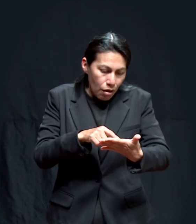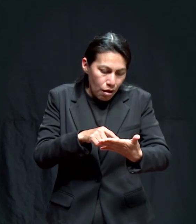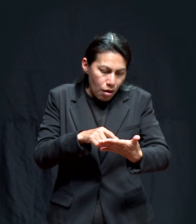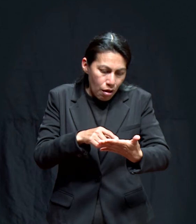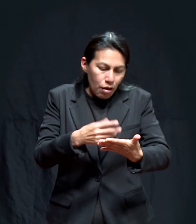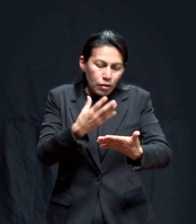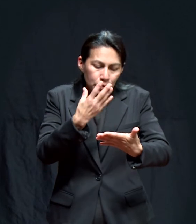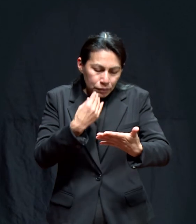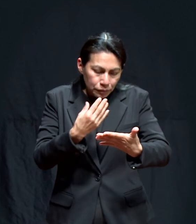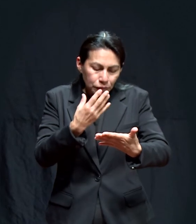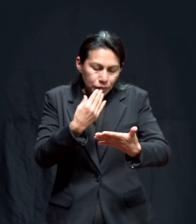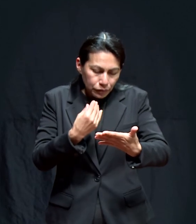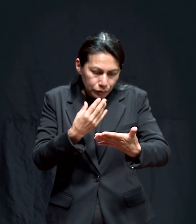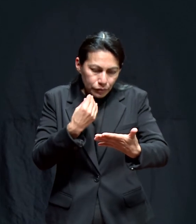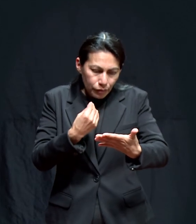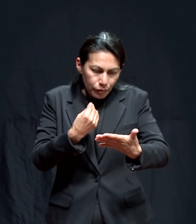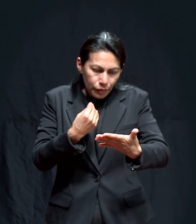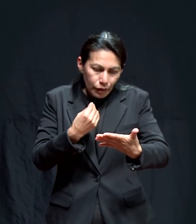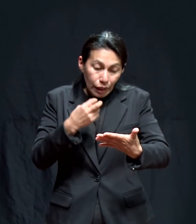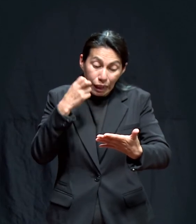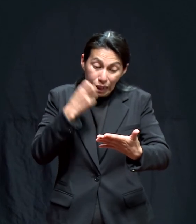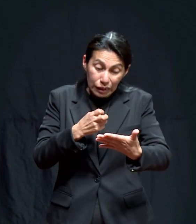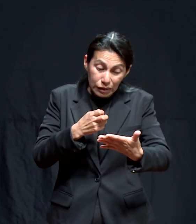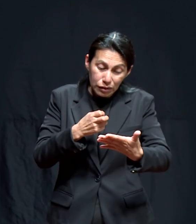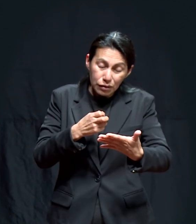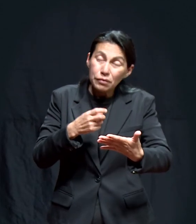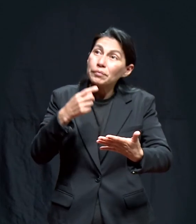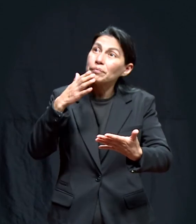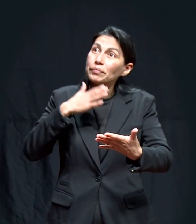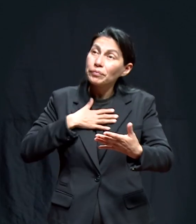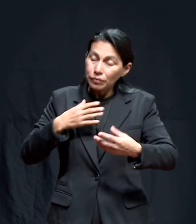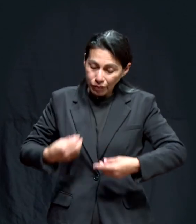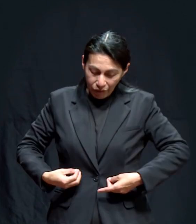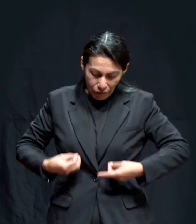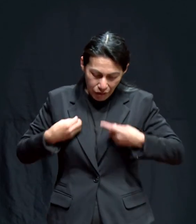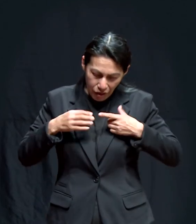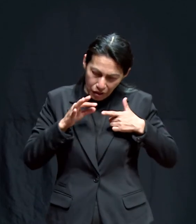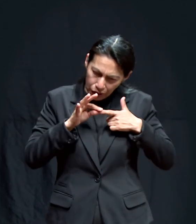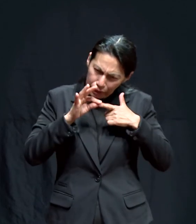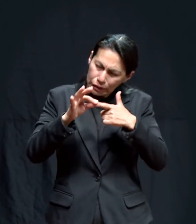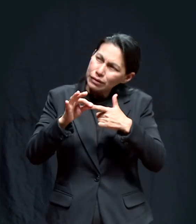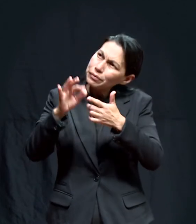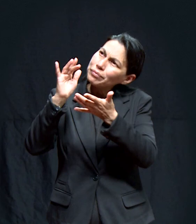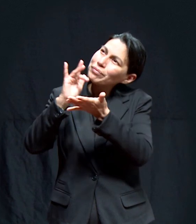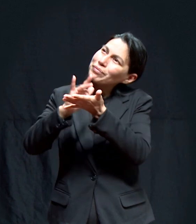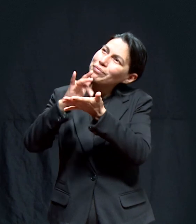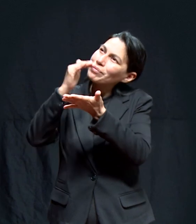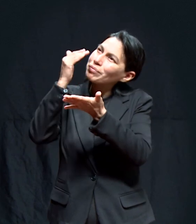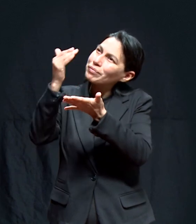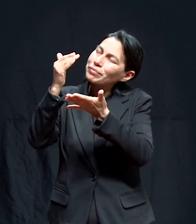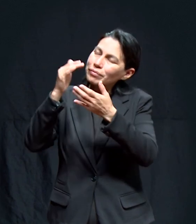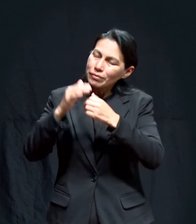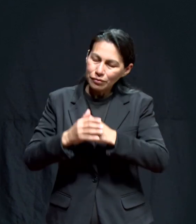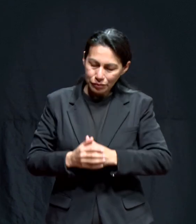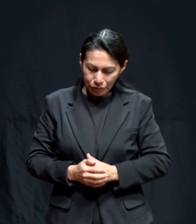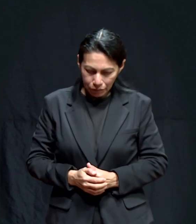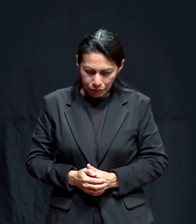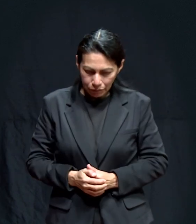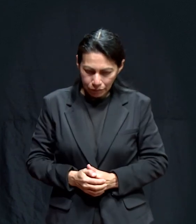Esa carta que tú me estás dando ahora será la guía de toda mi vida. Amén. Muchas gracias, Señor.